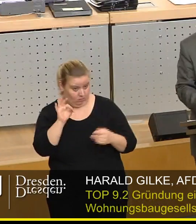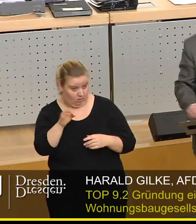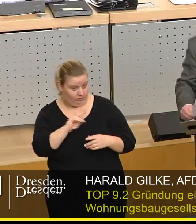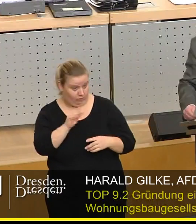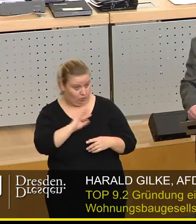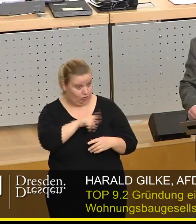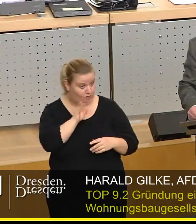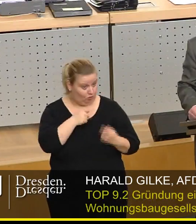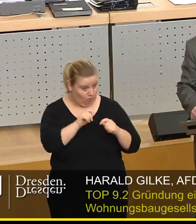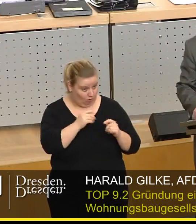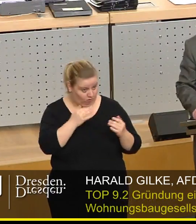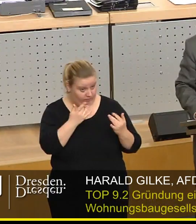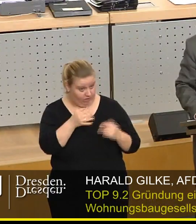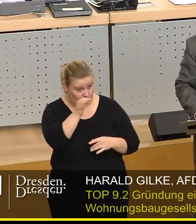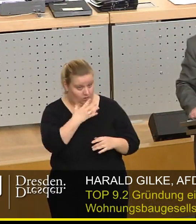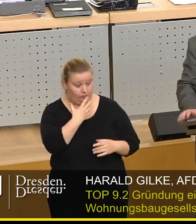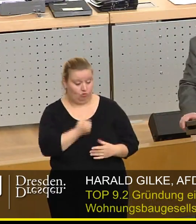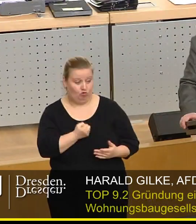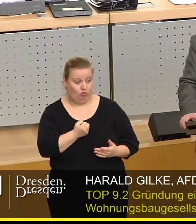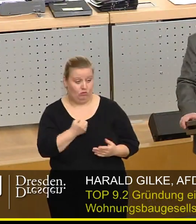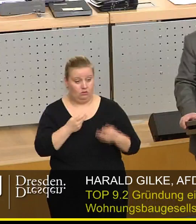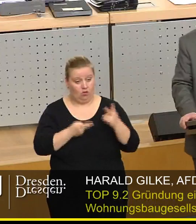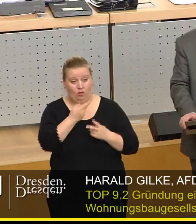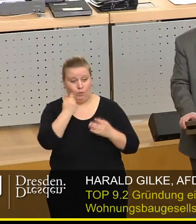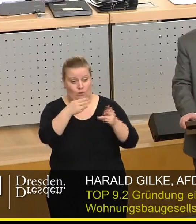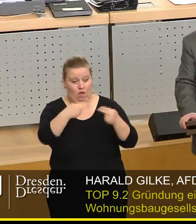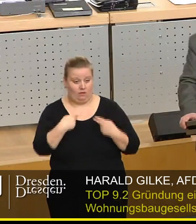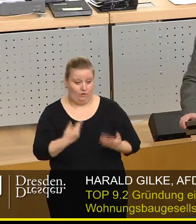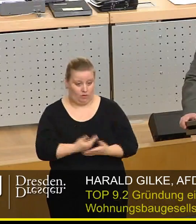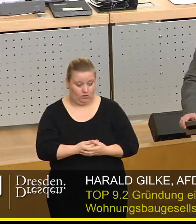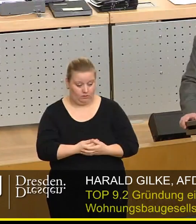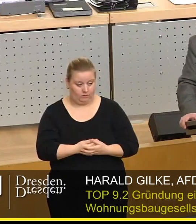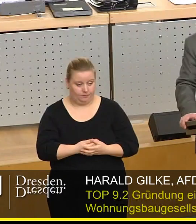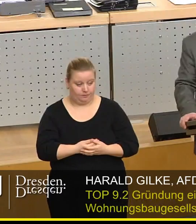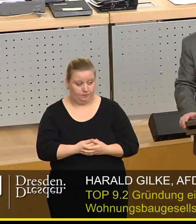den sozialen Wohnungsbau zu verwenden. Schade eigentlich, dass Sie darauf keine Antwort gegeben haben.